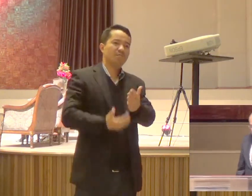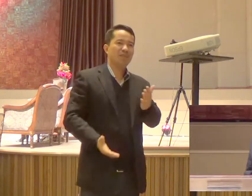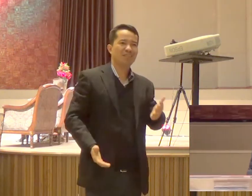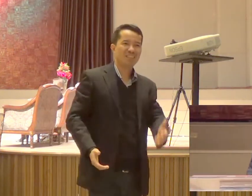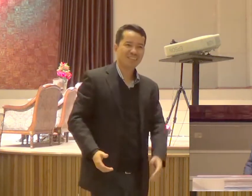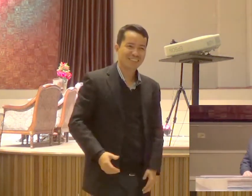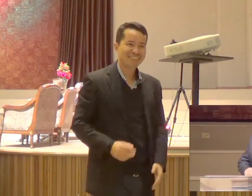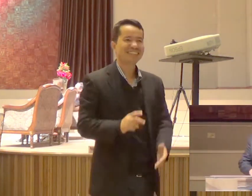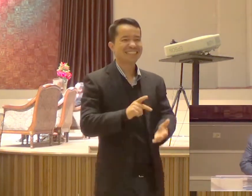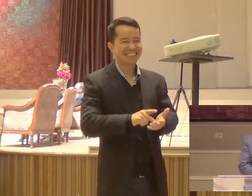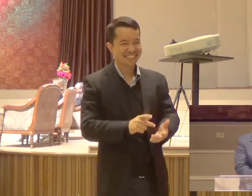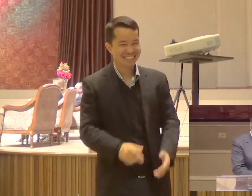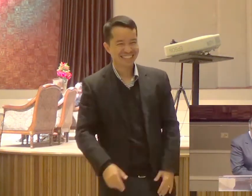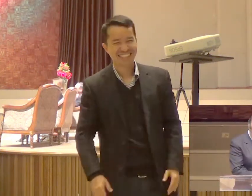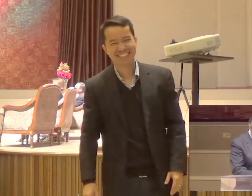Misericórdia Eu ia contar uma história Mas não ia não